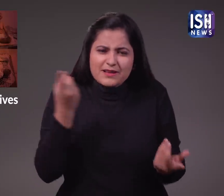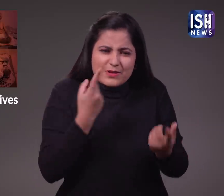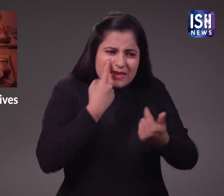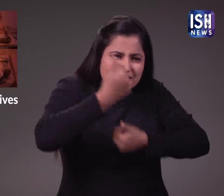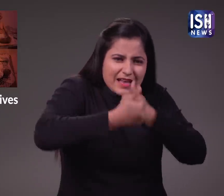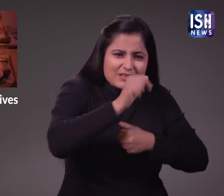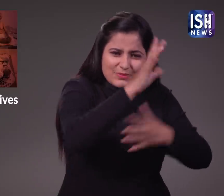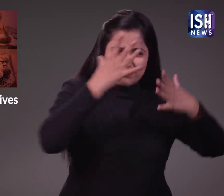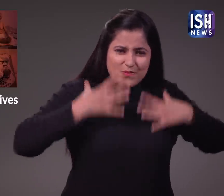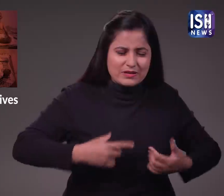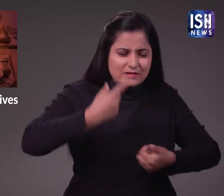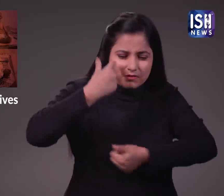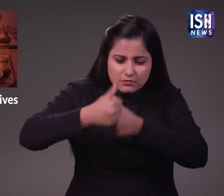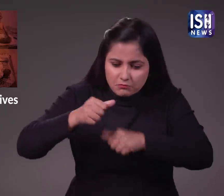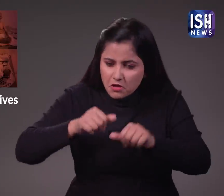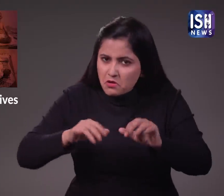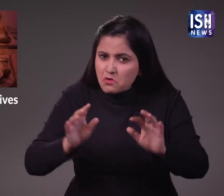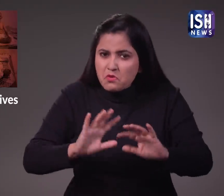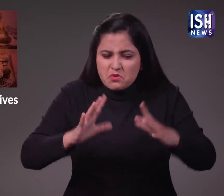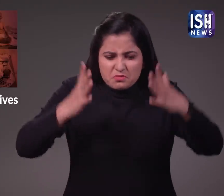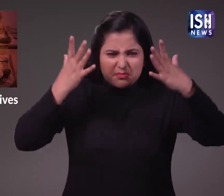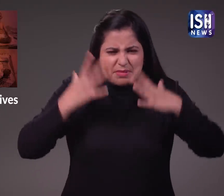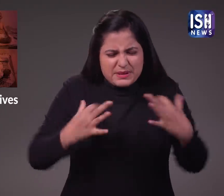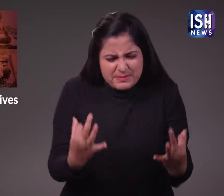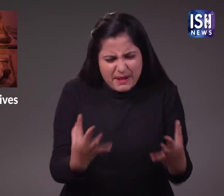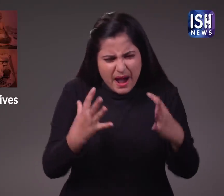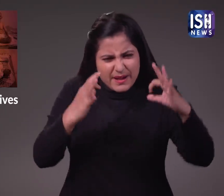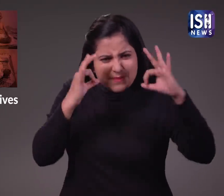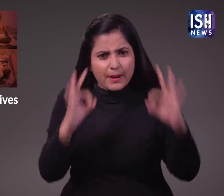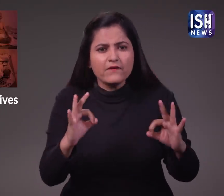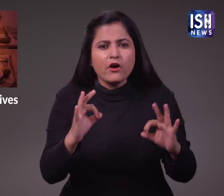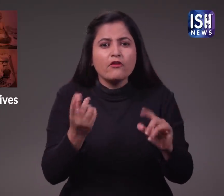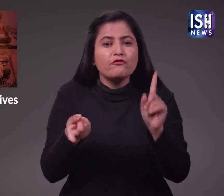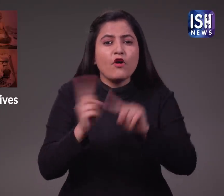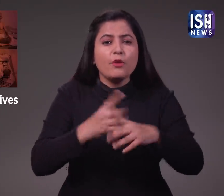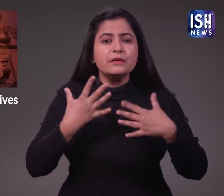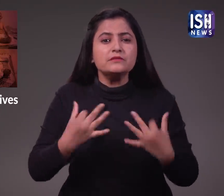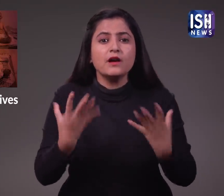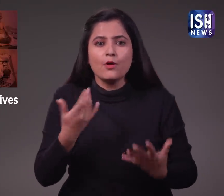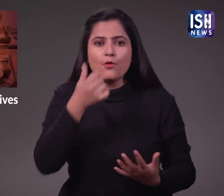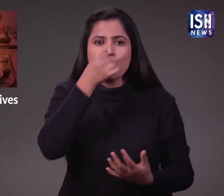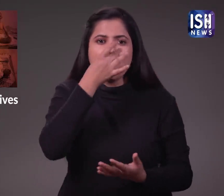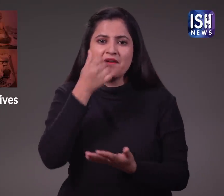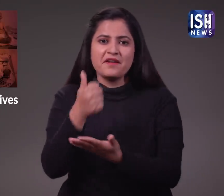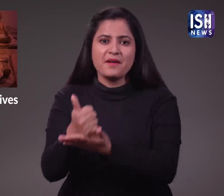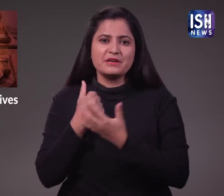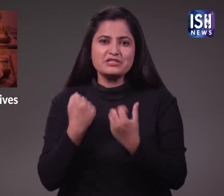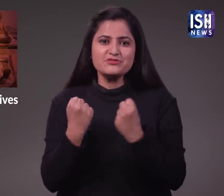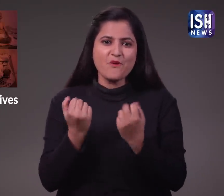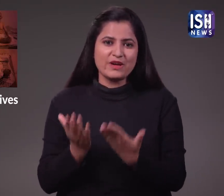डॉक्टरों ने उनके शरीर का प्रशिक्षन किया और पाया कि वह पूरी तरह से स्वस्थ है उनका कहना है कि यह सब योग की वेज़े से है